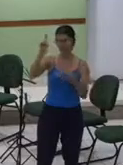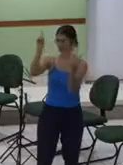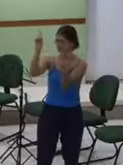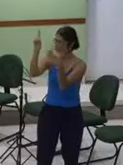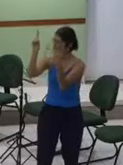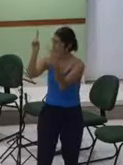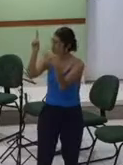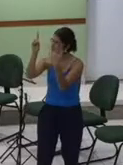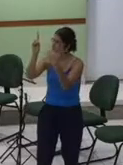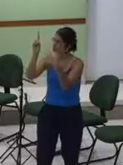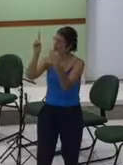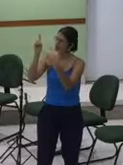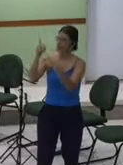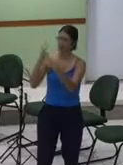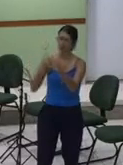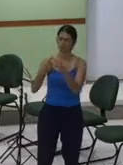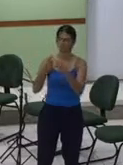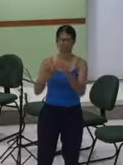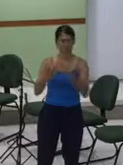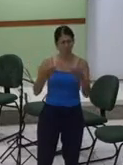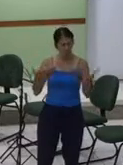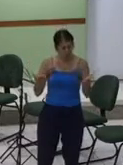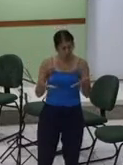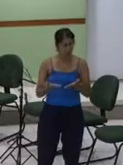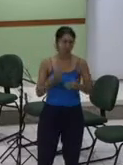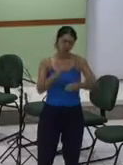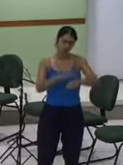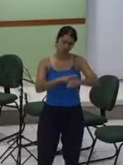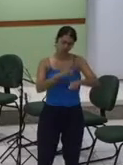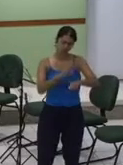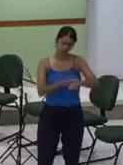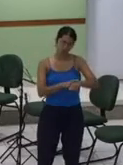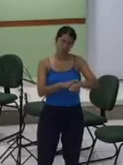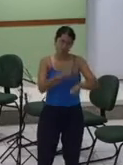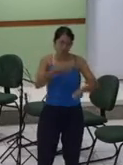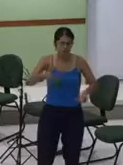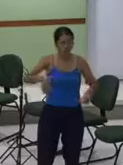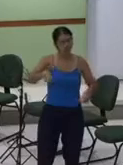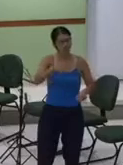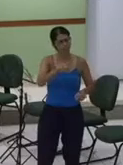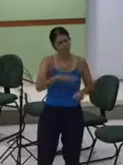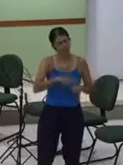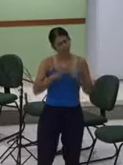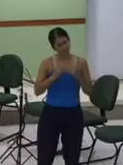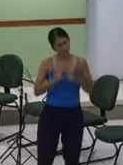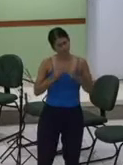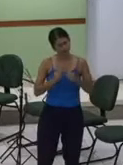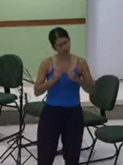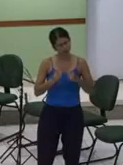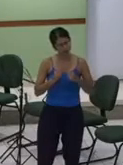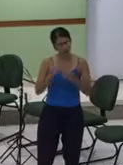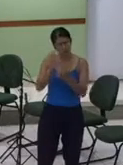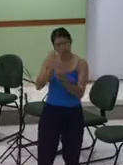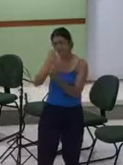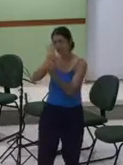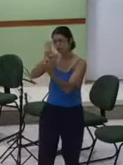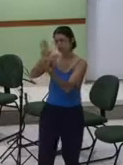um pecador, abrindo-lhe a porta de céu. A graça